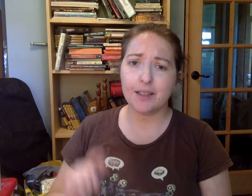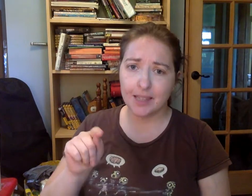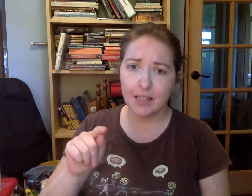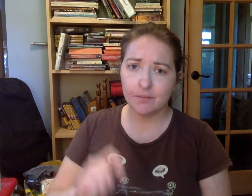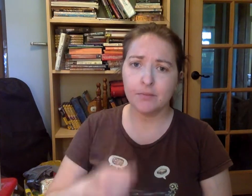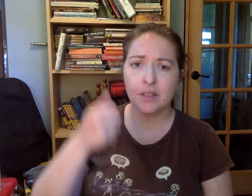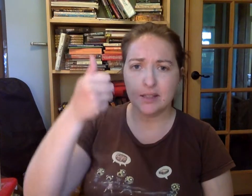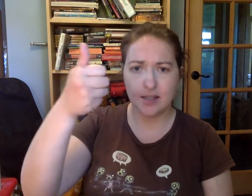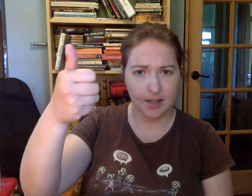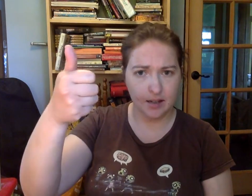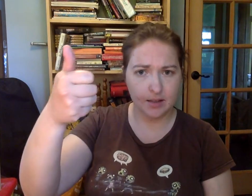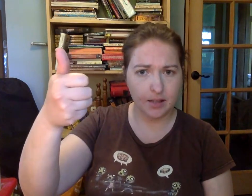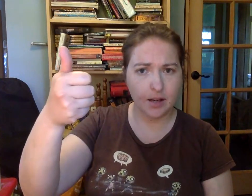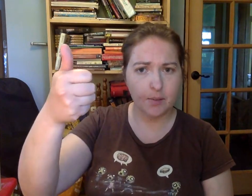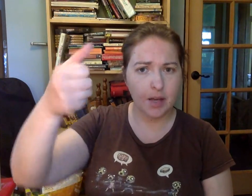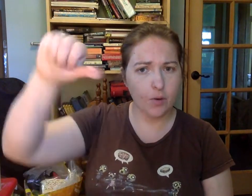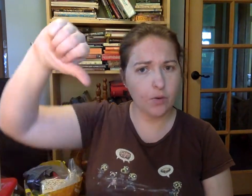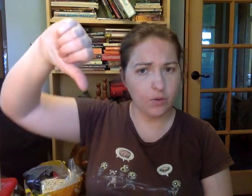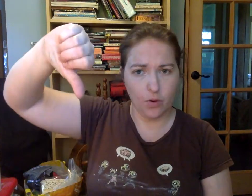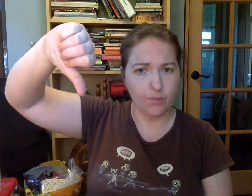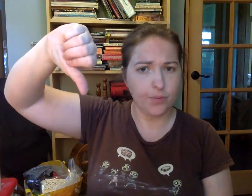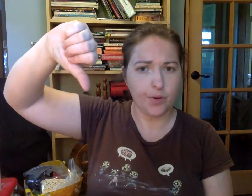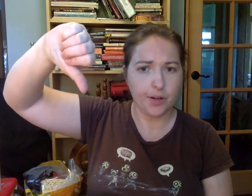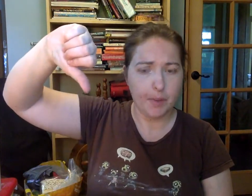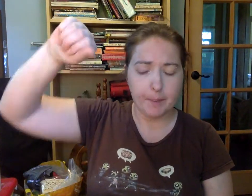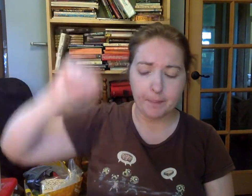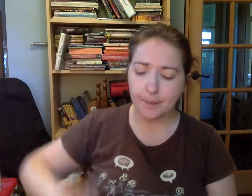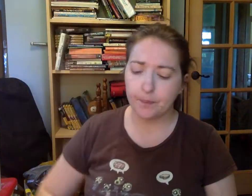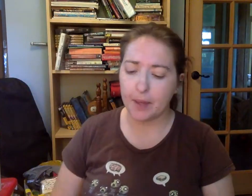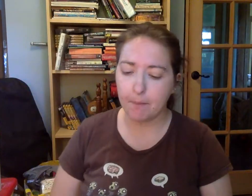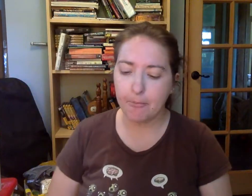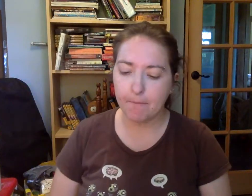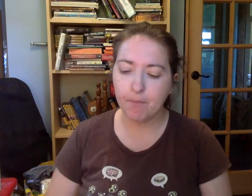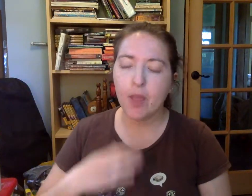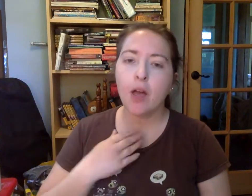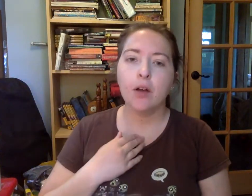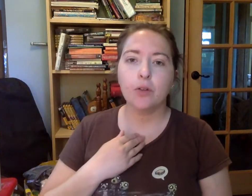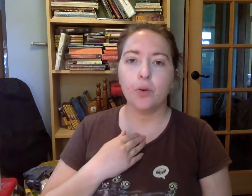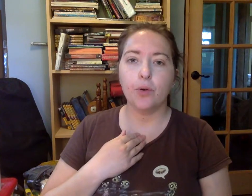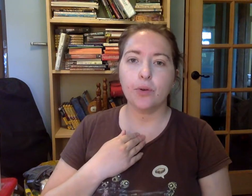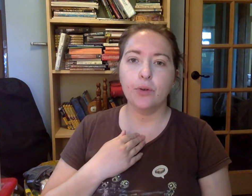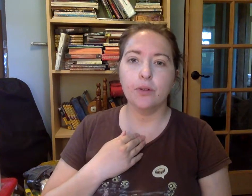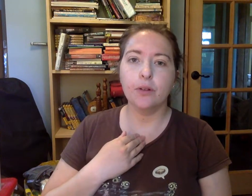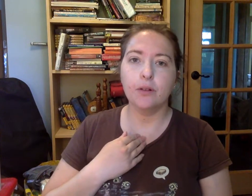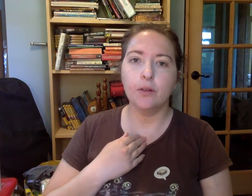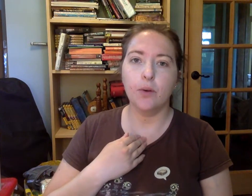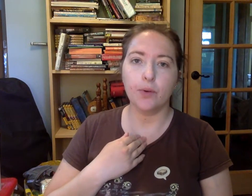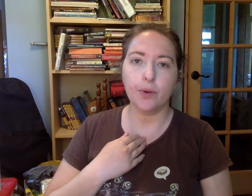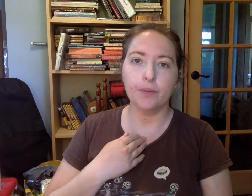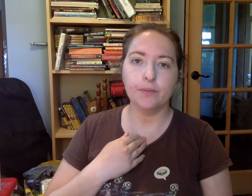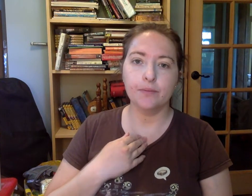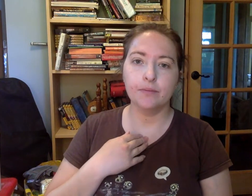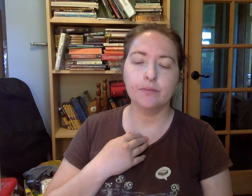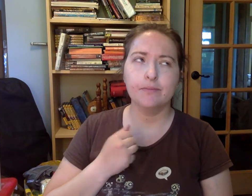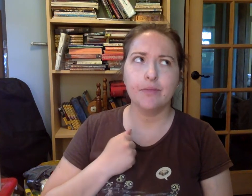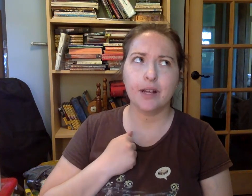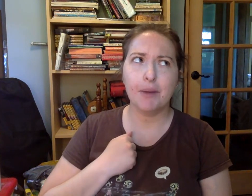ti si sí rima o no no rima. Bien. Toro, loro. ¿Rima?